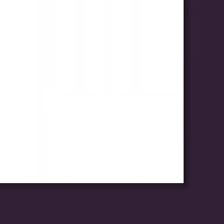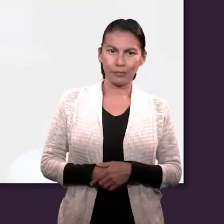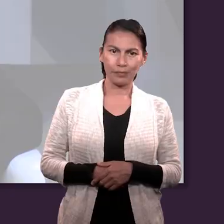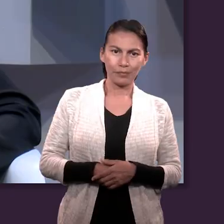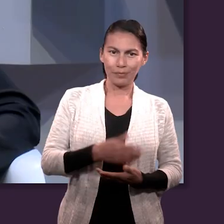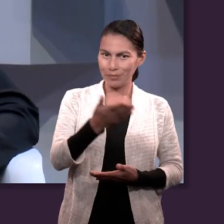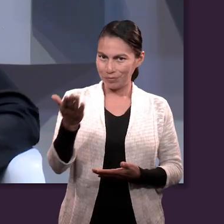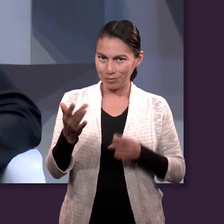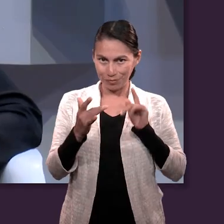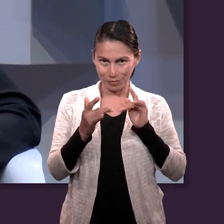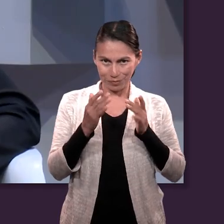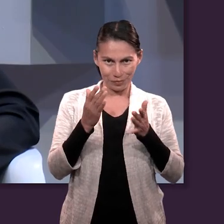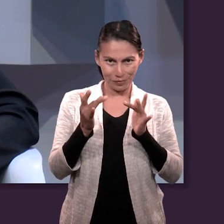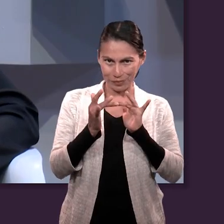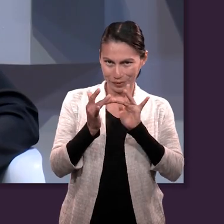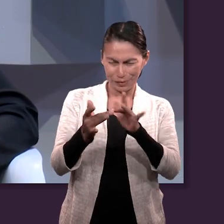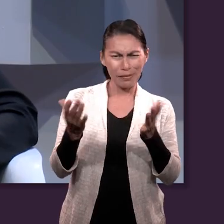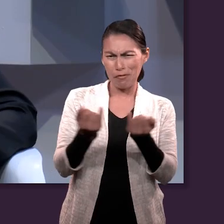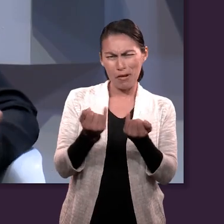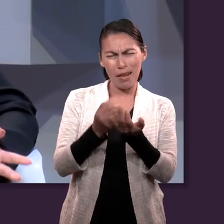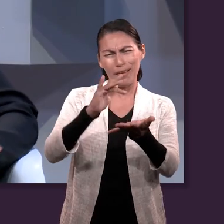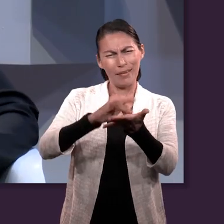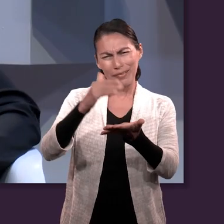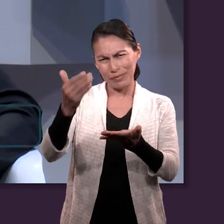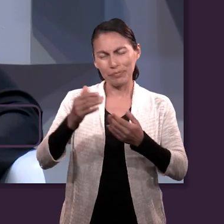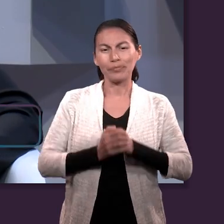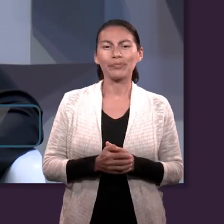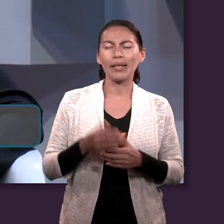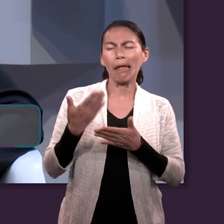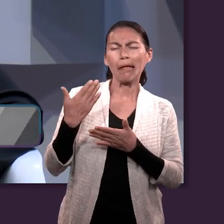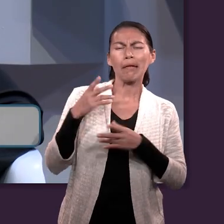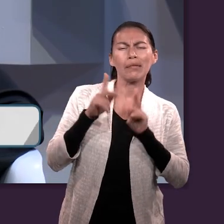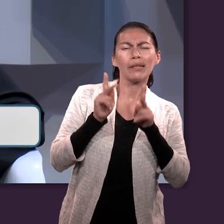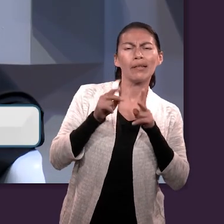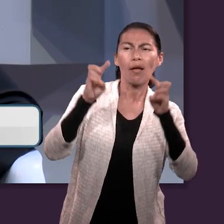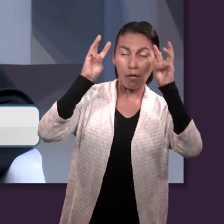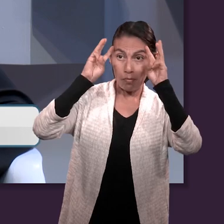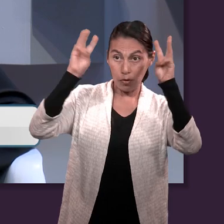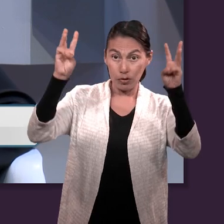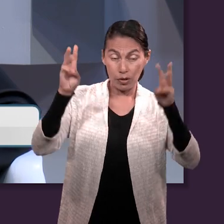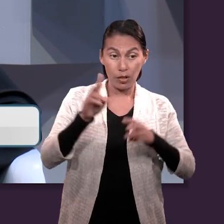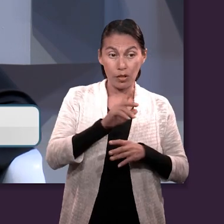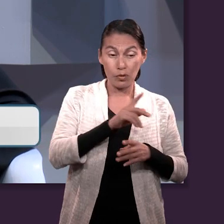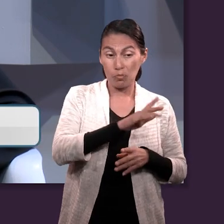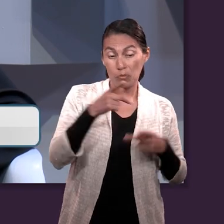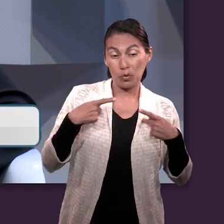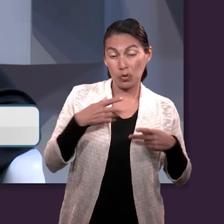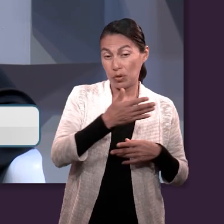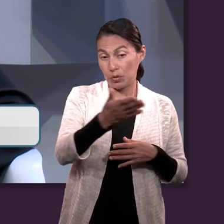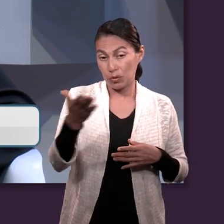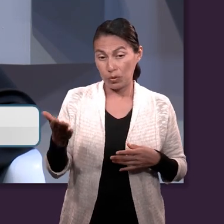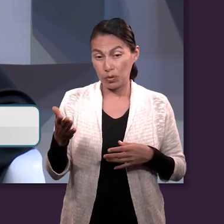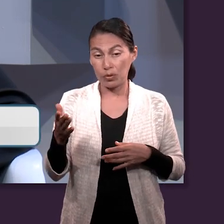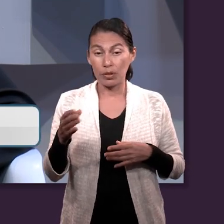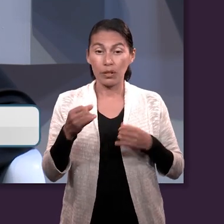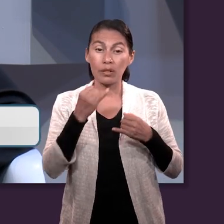Muchas gracias por seguir con nosotros. Y hace unos momentos estábamos platicando sobre Moisés y el pueblo de Israel. Cuando estaba él en el